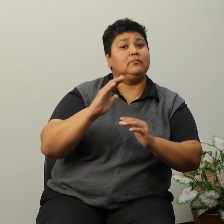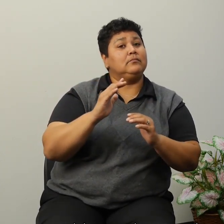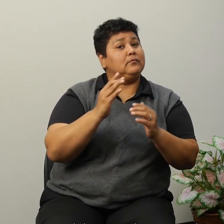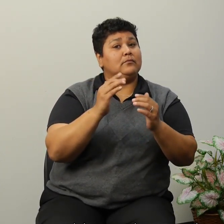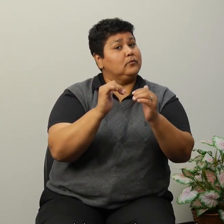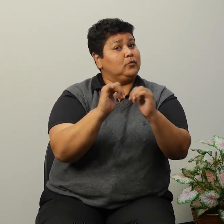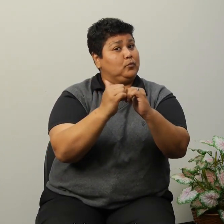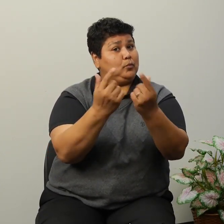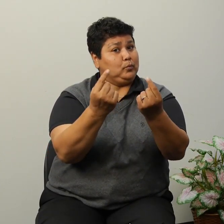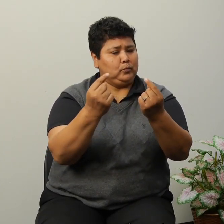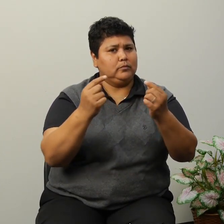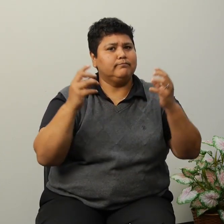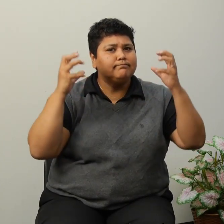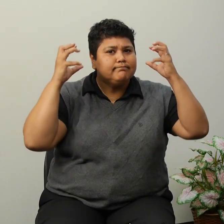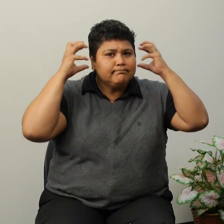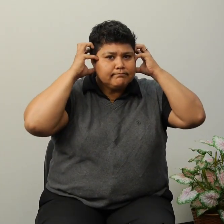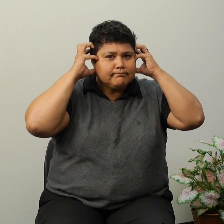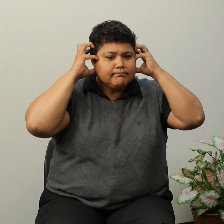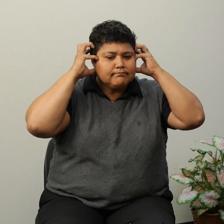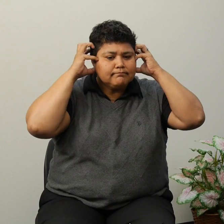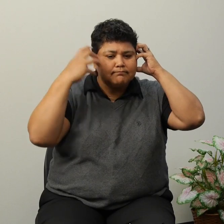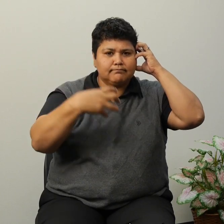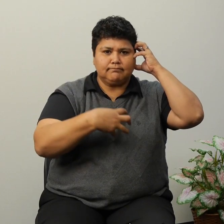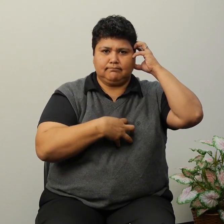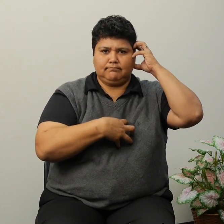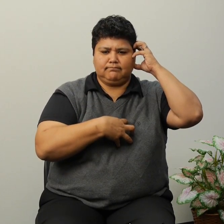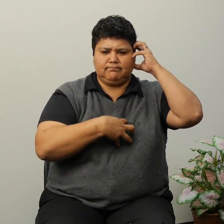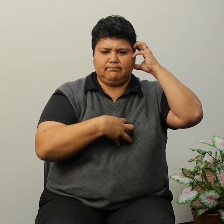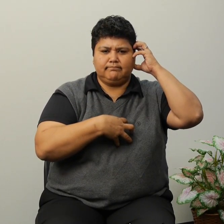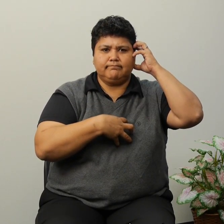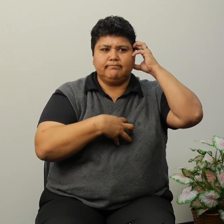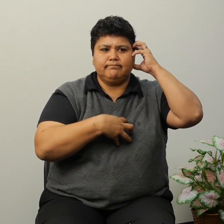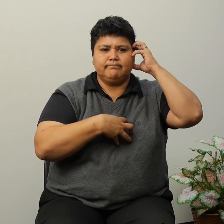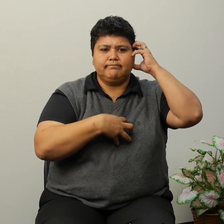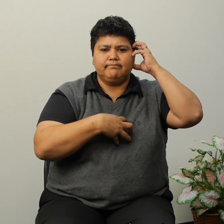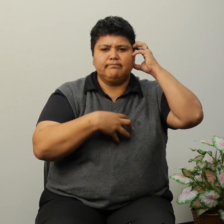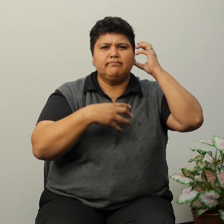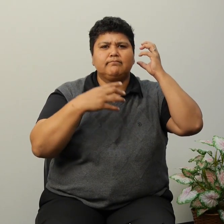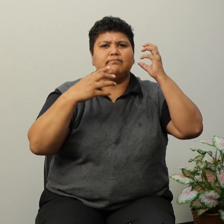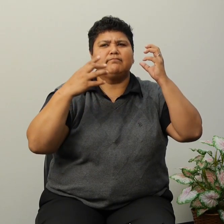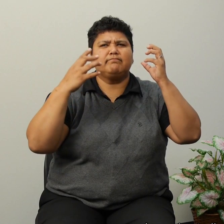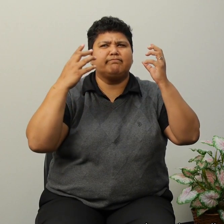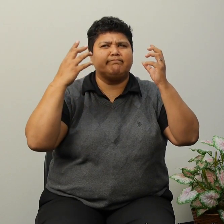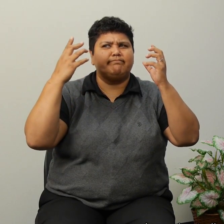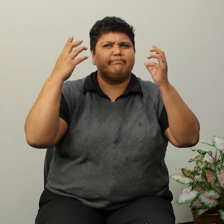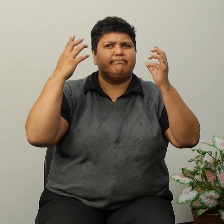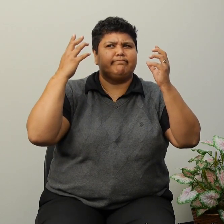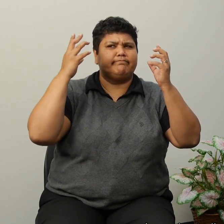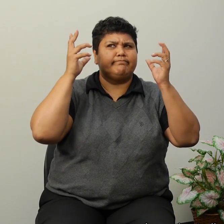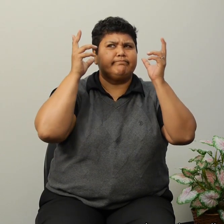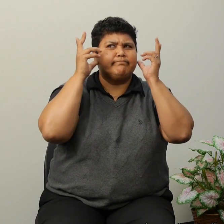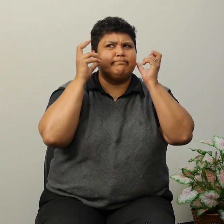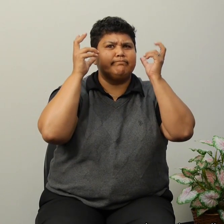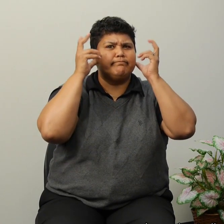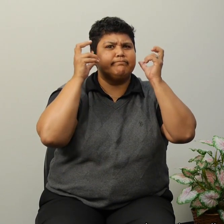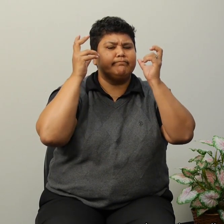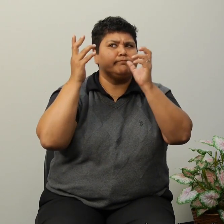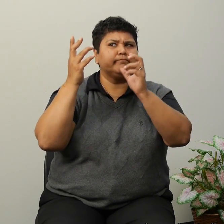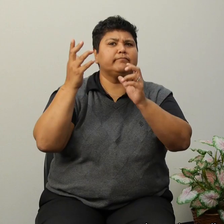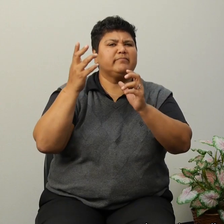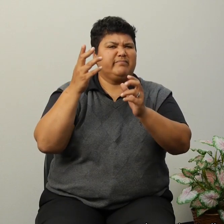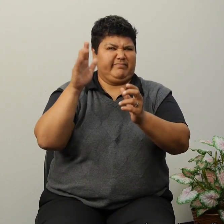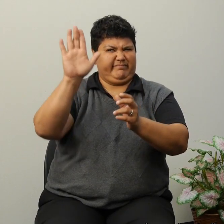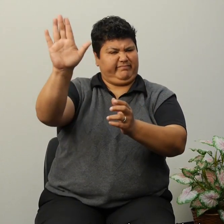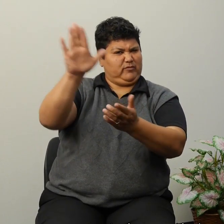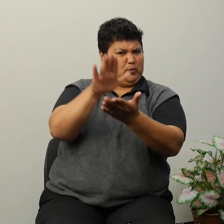unos aparatos que solamente eran que le hacían preguntas o así era el estudio en las